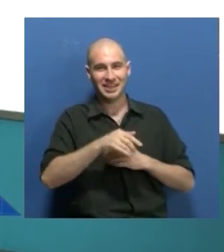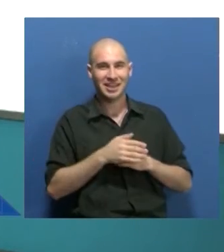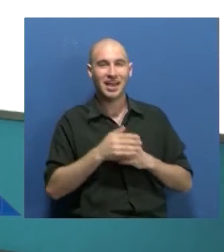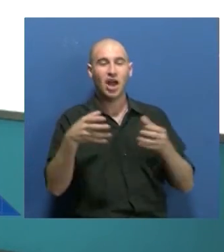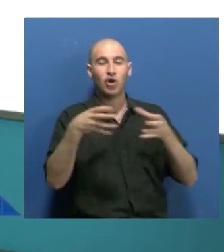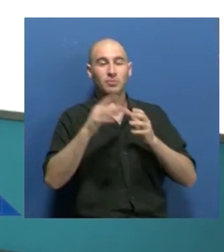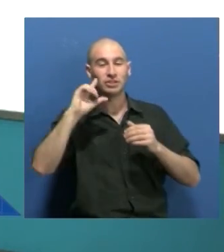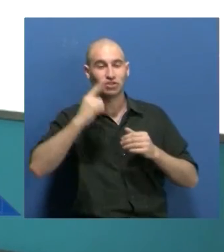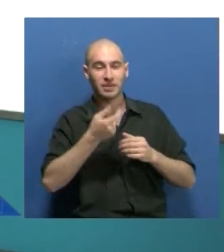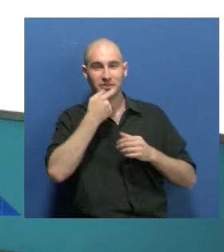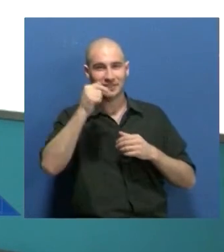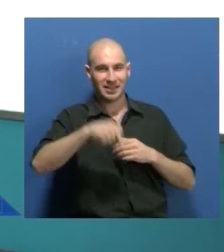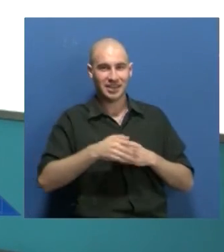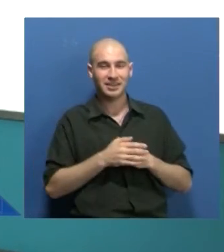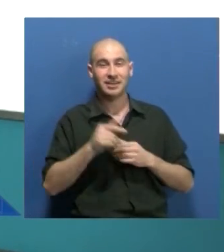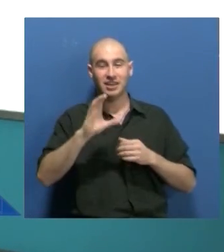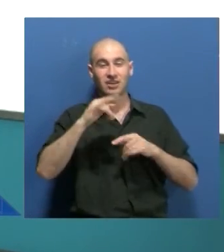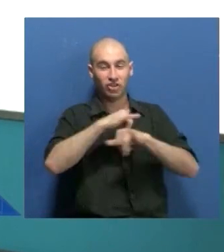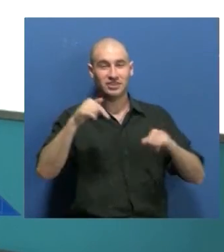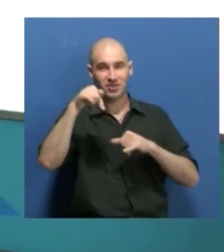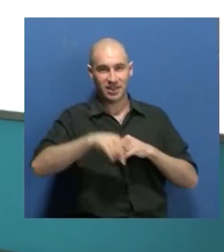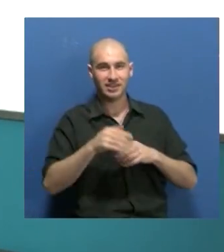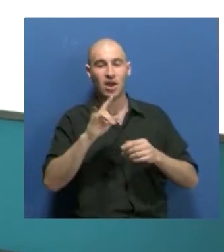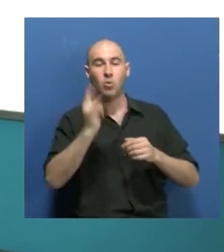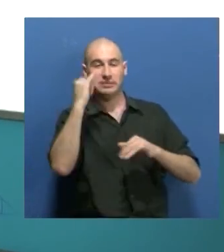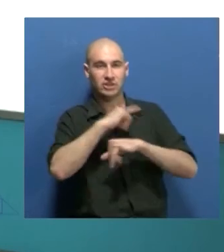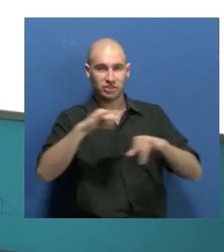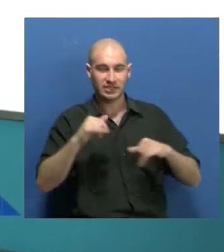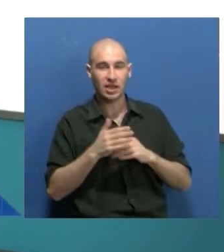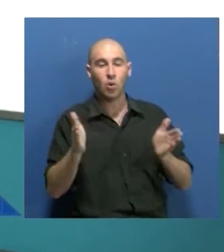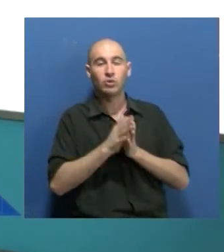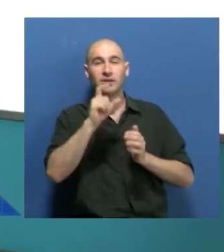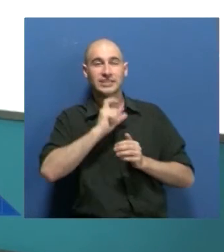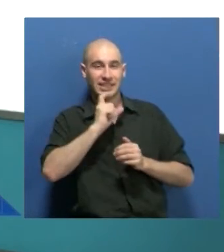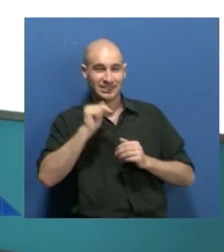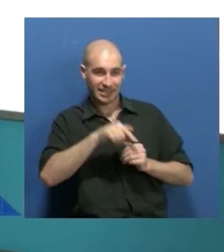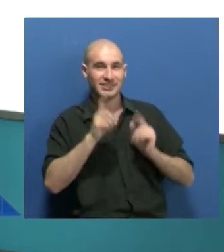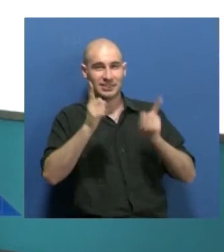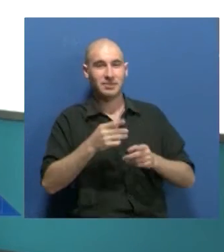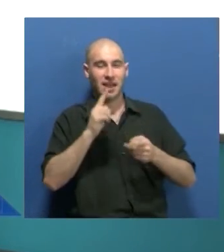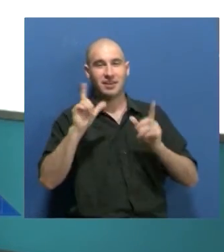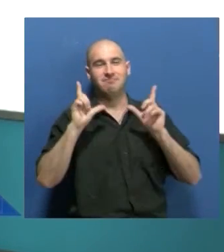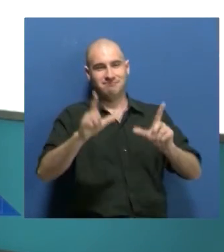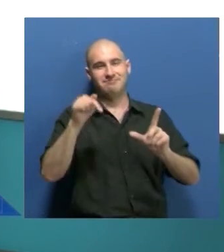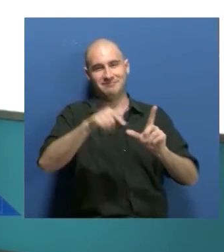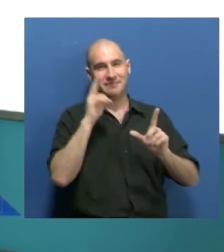Comunidad Sorda de la Provincia de Mendoza, de este noticiero, Unidiversidad Noticias, con Cristian Rossi, que también está allí en pantalla, realizando las